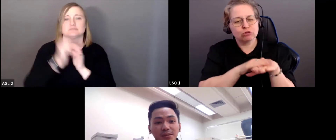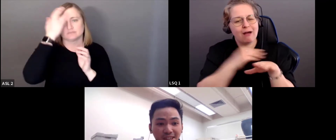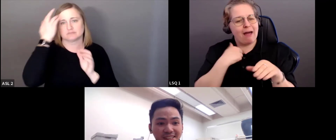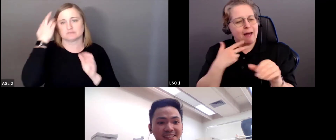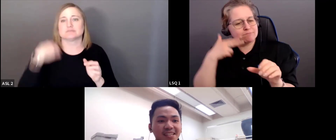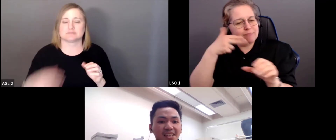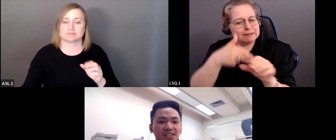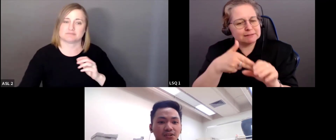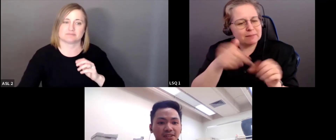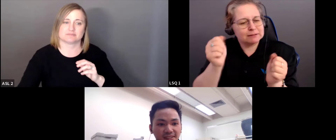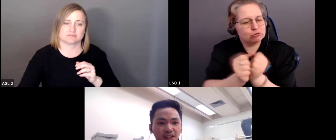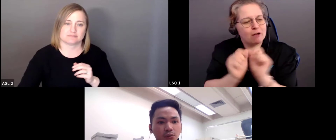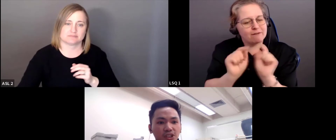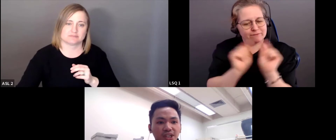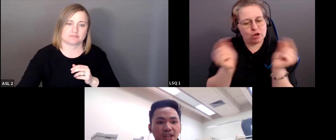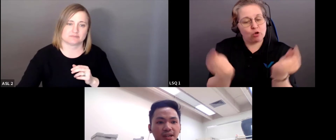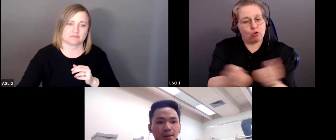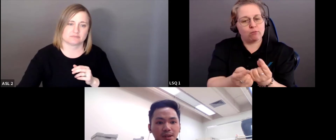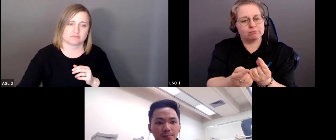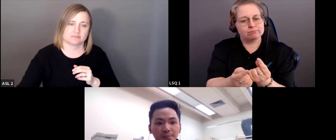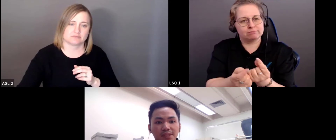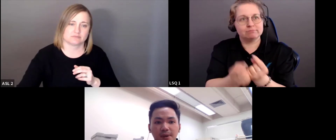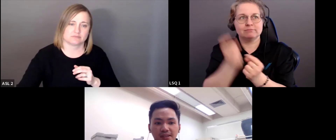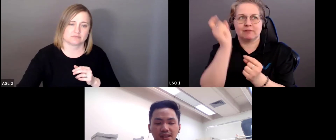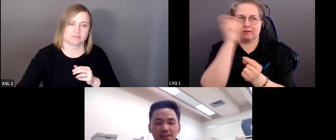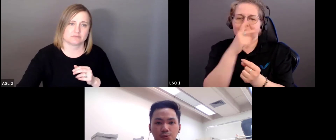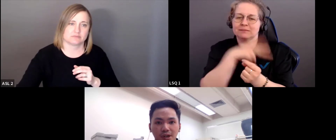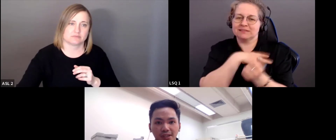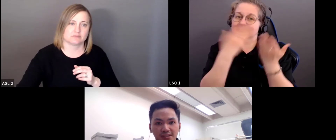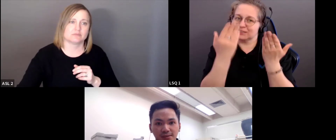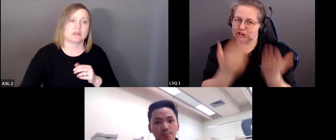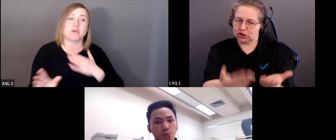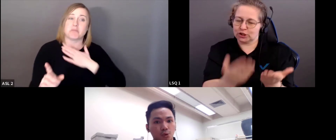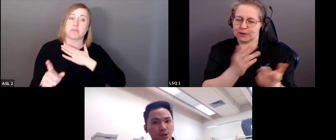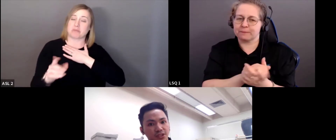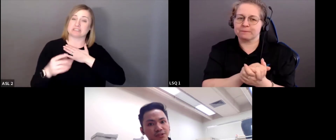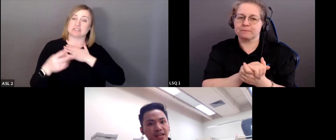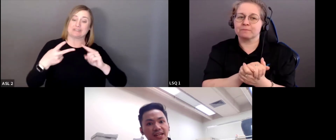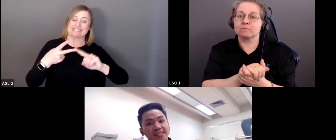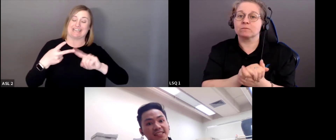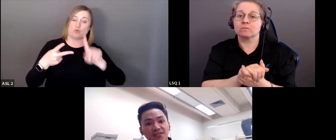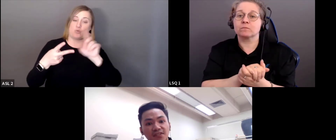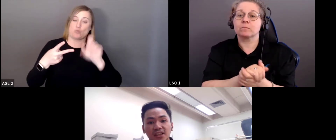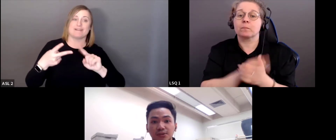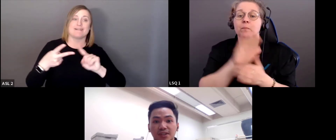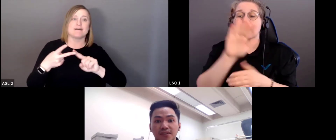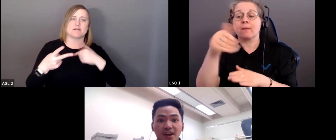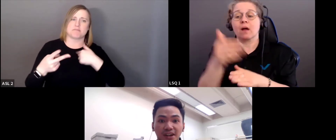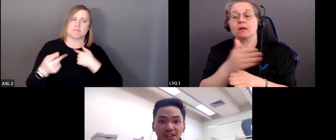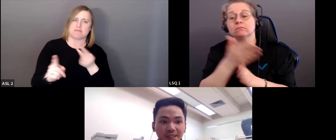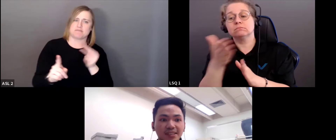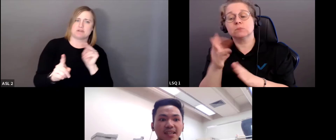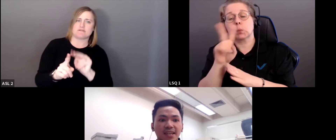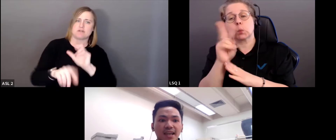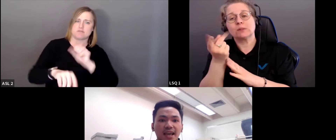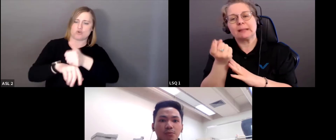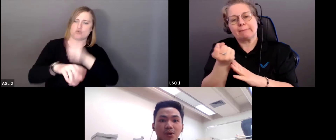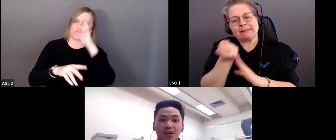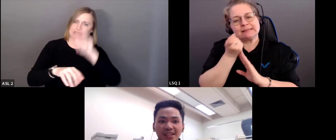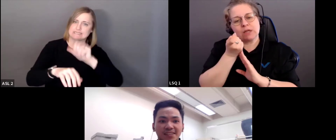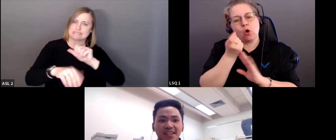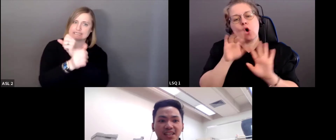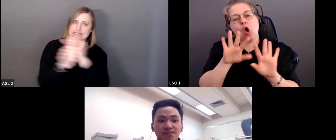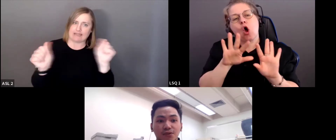collègues. Donc ça, c'était mon expérience. Il y a eu une deuxième question. Qu'est-ce qui est important pour créer un